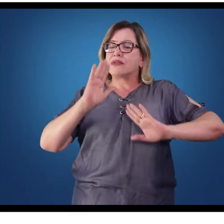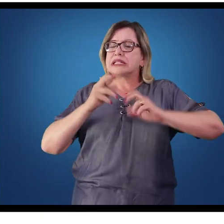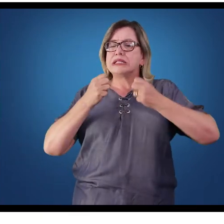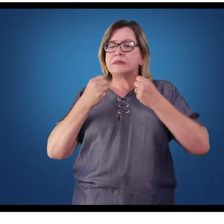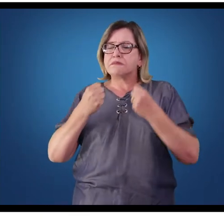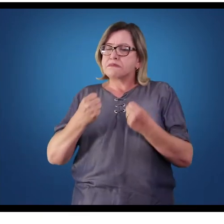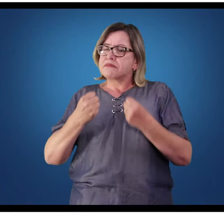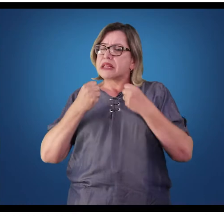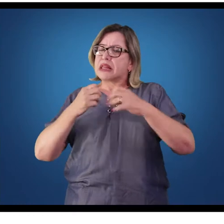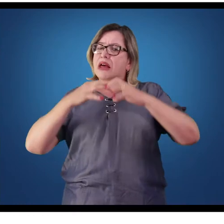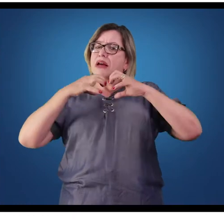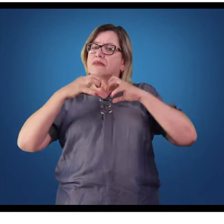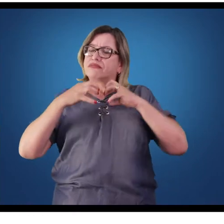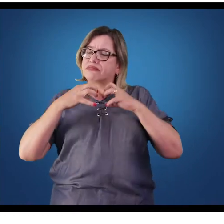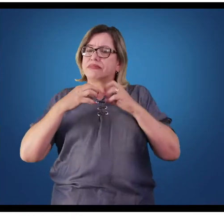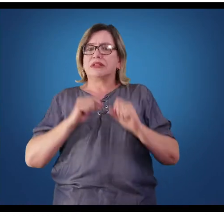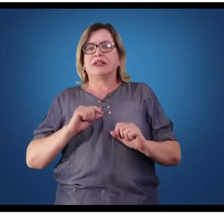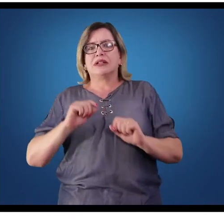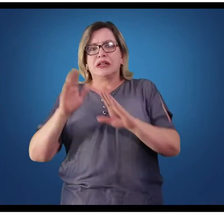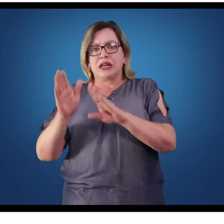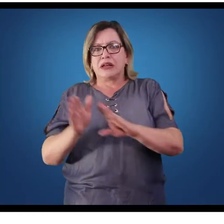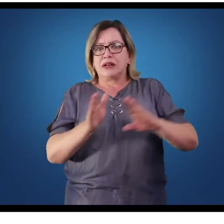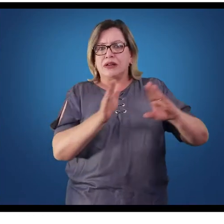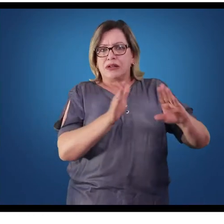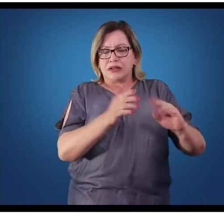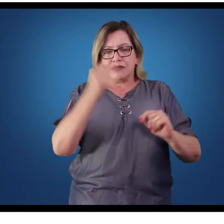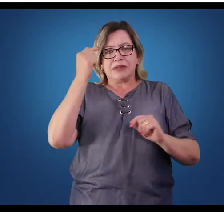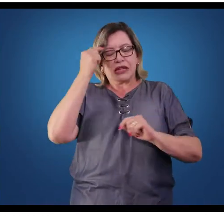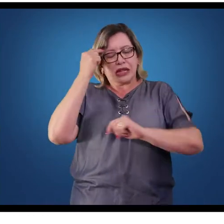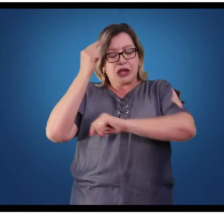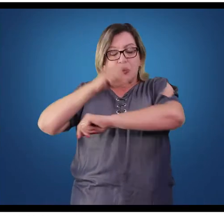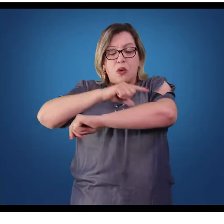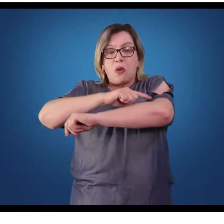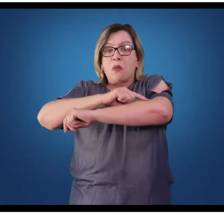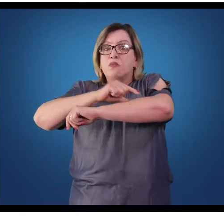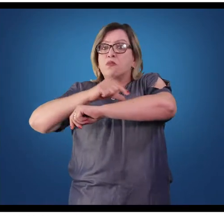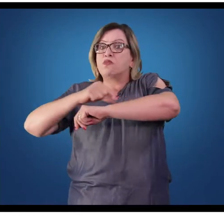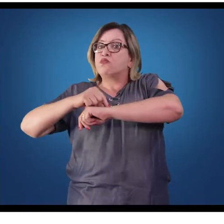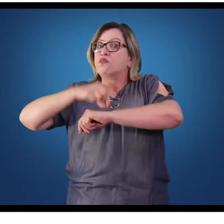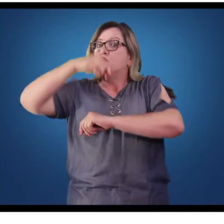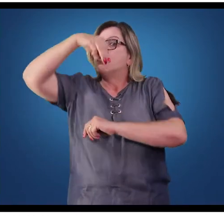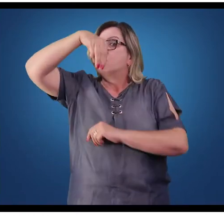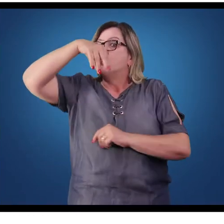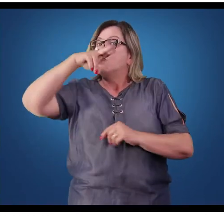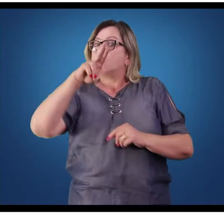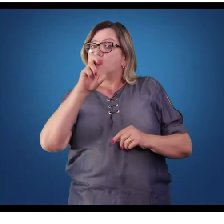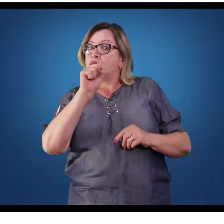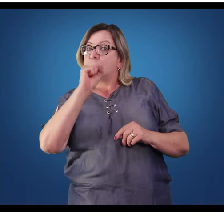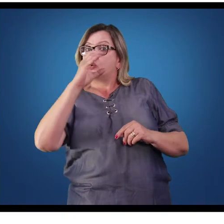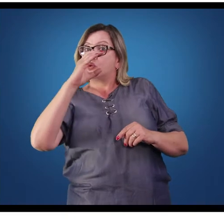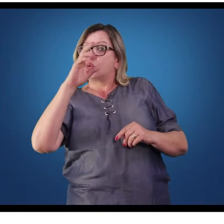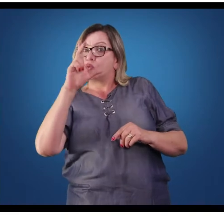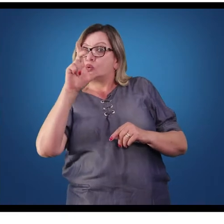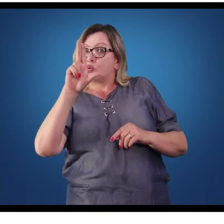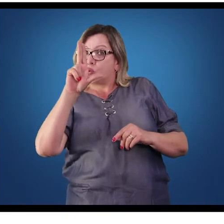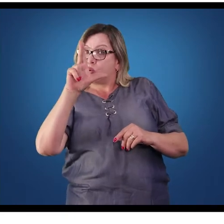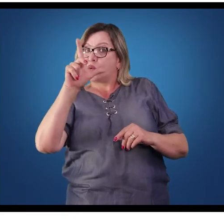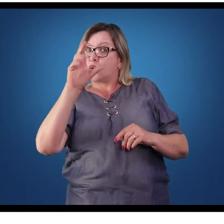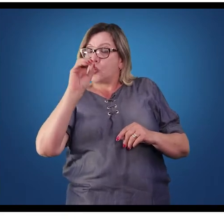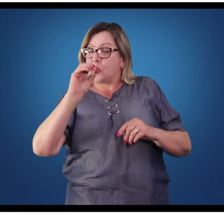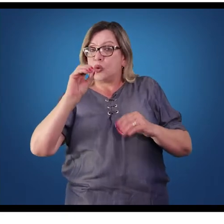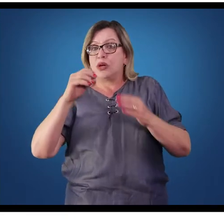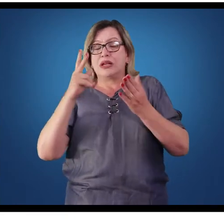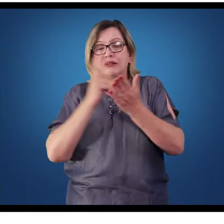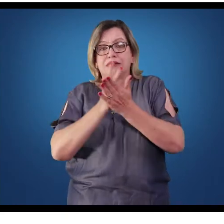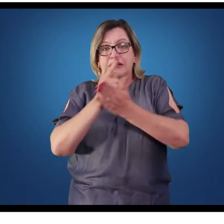nervoso. Passando do sistema nervoso para o sistema muscular, o que acontece é que mecanorreceptores nas